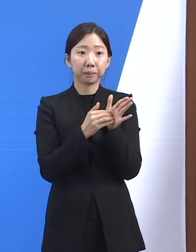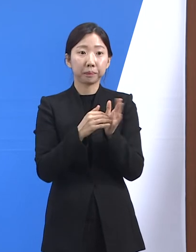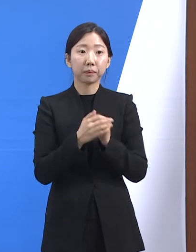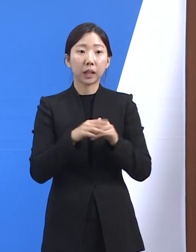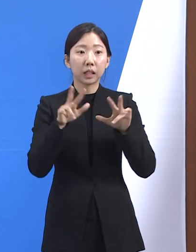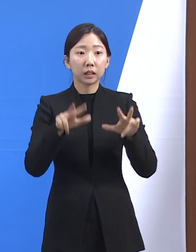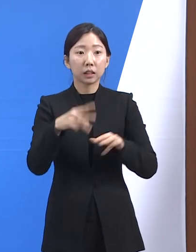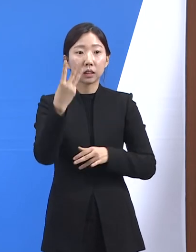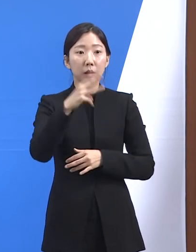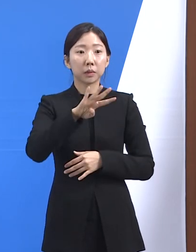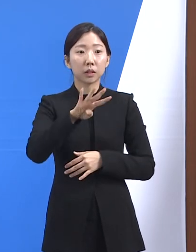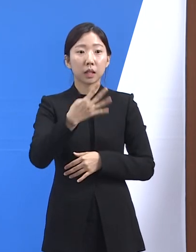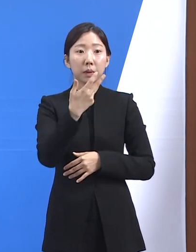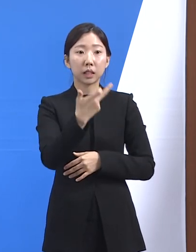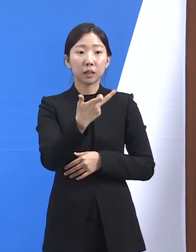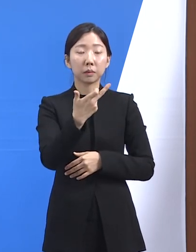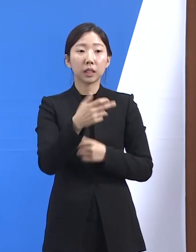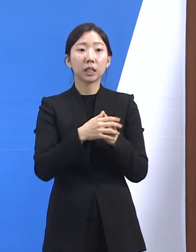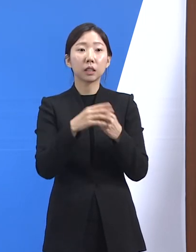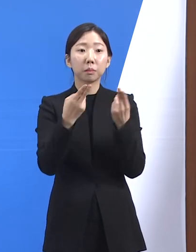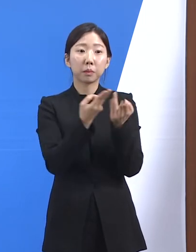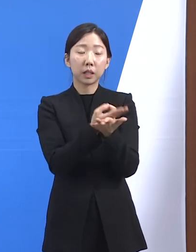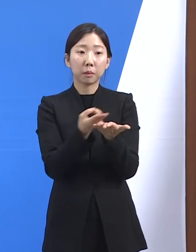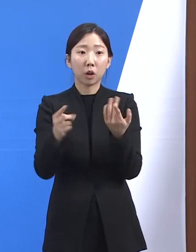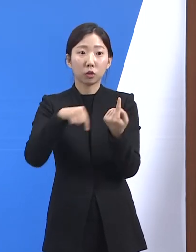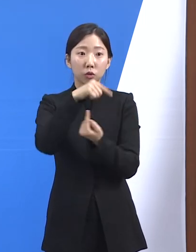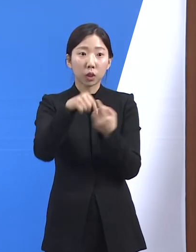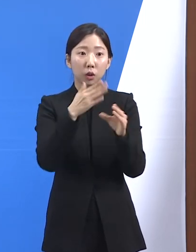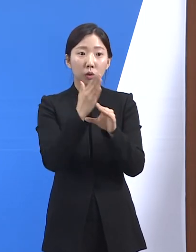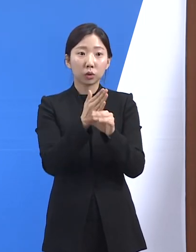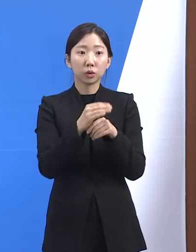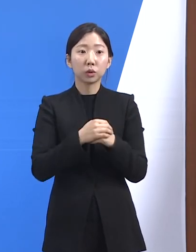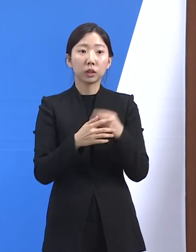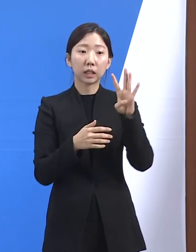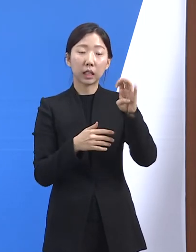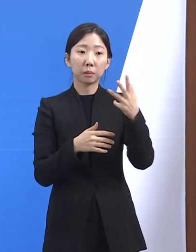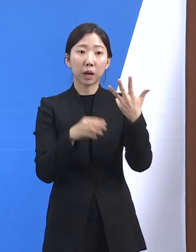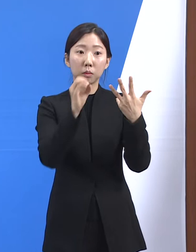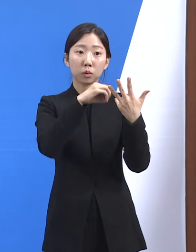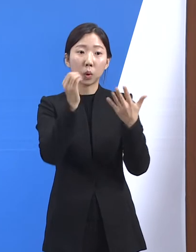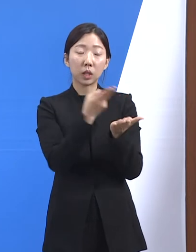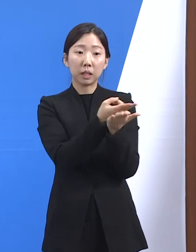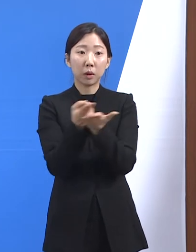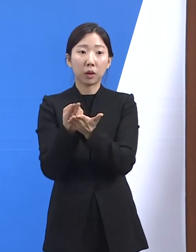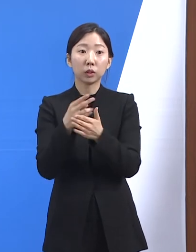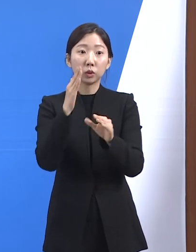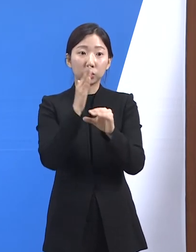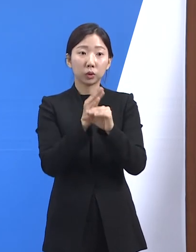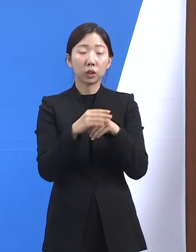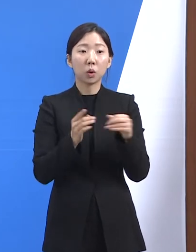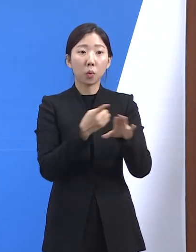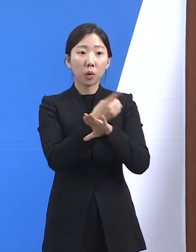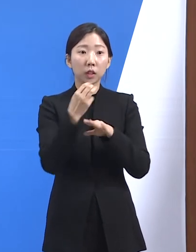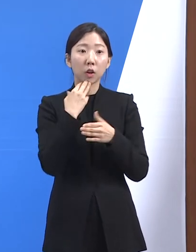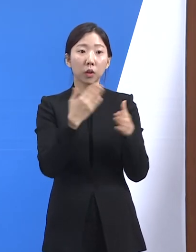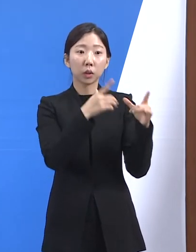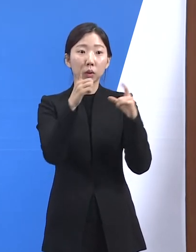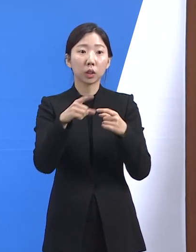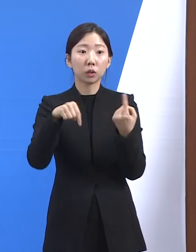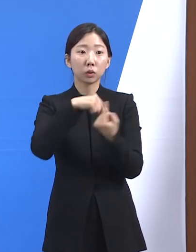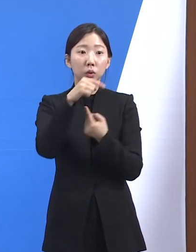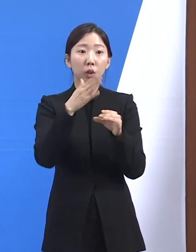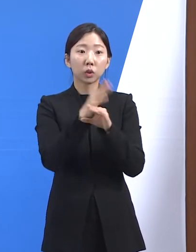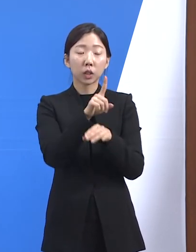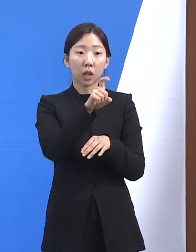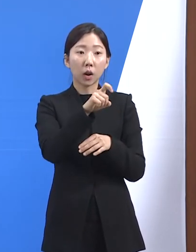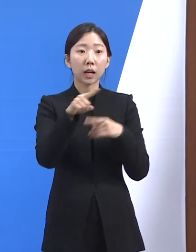현재 3,417병상을 사용하고 있으며 병상 가동률은 48%입니다. 이외에도 경기도에서 운영하는 총계난기의